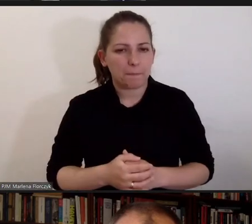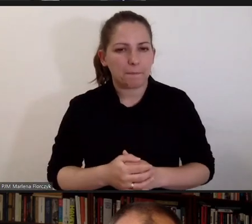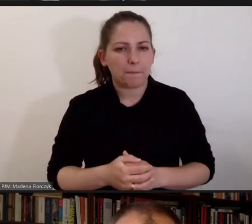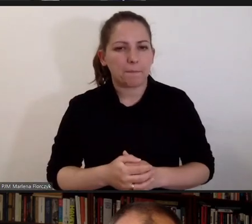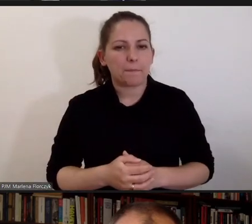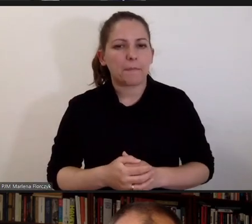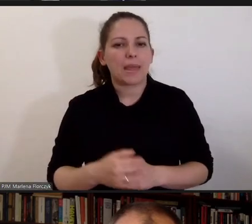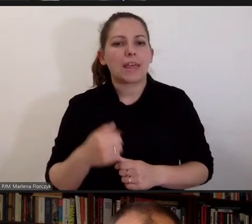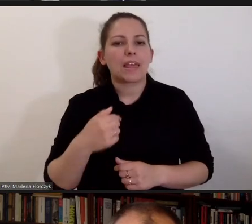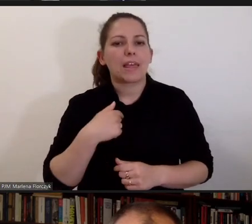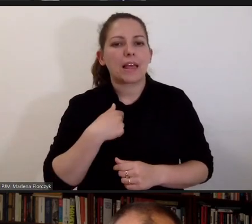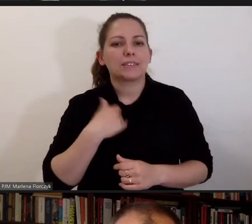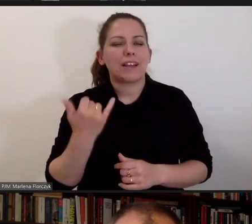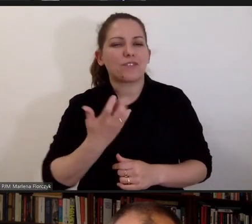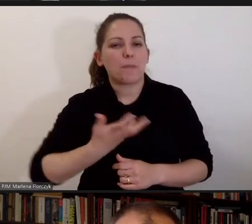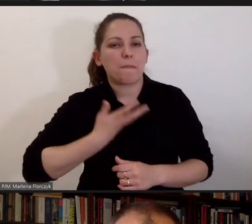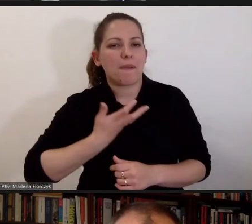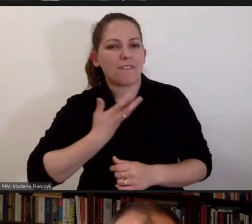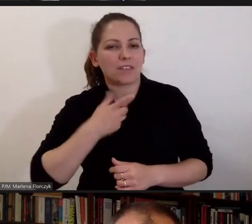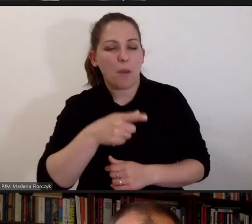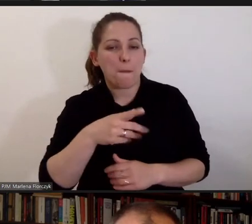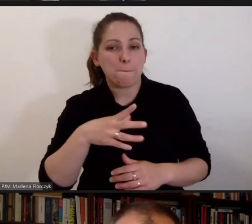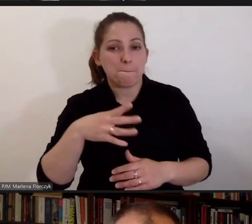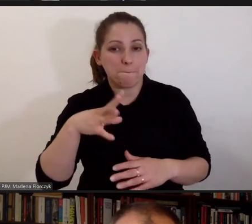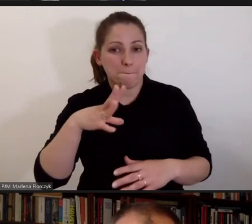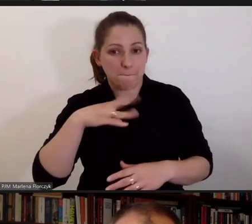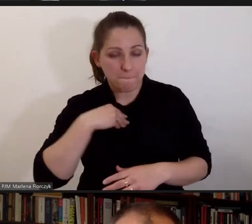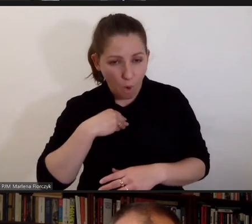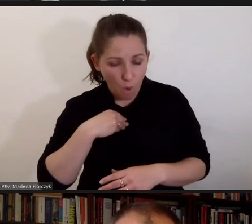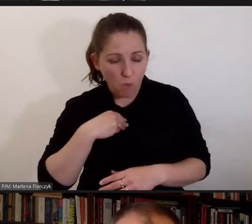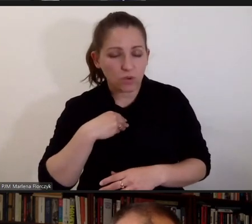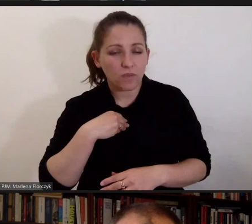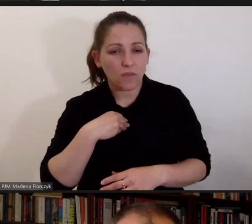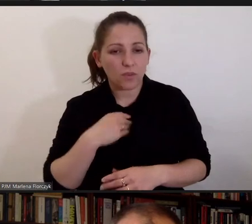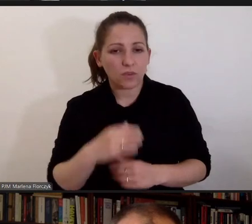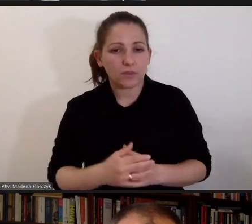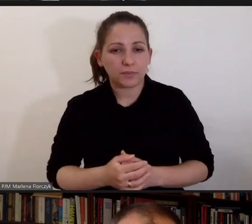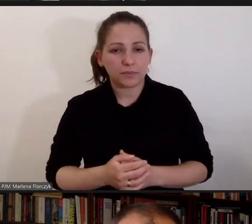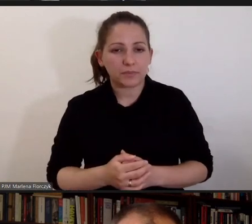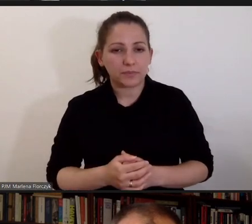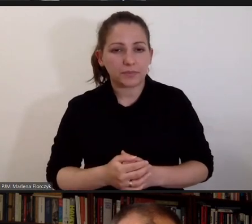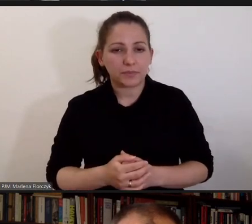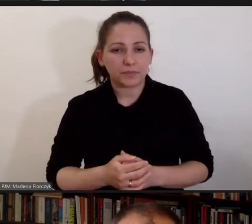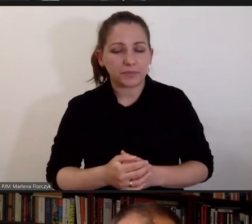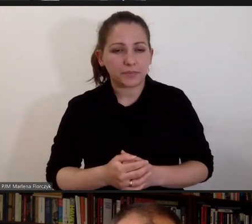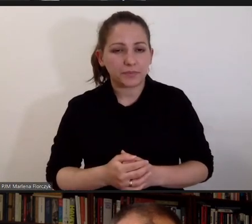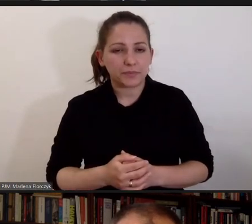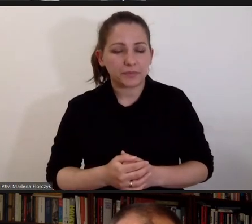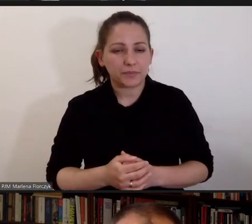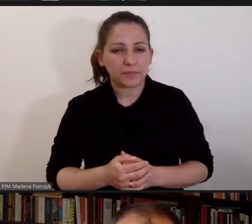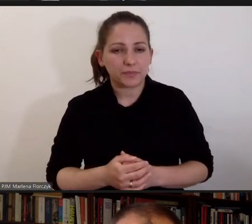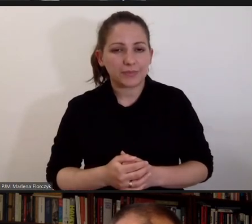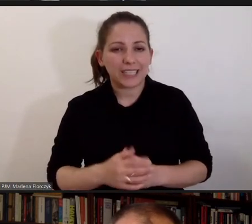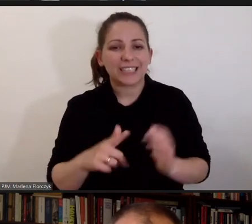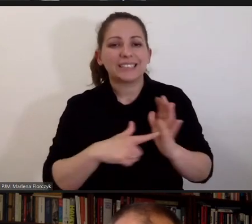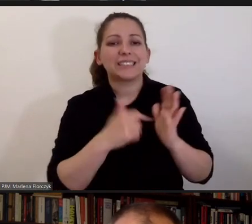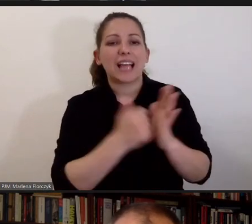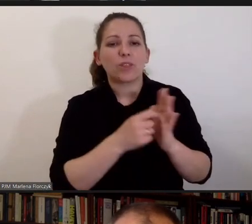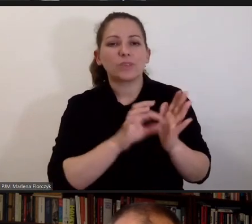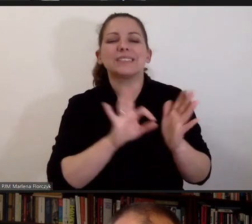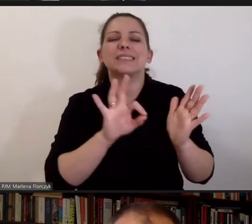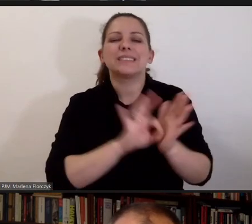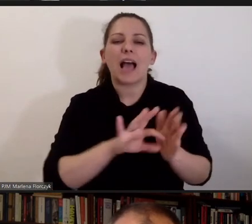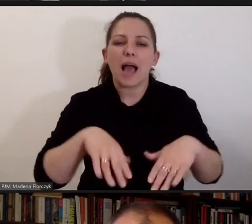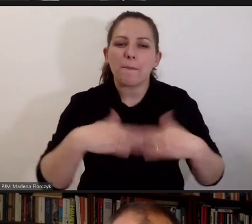Ja miałam zawsze wrażenie, że tak naprawdę to możliwości, że status zapewnia